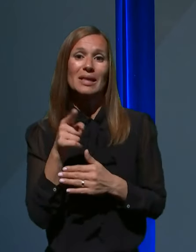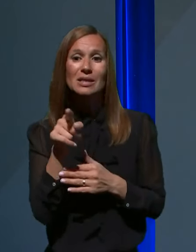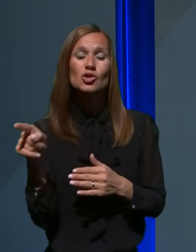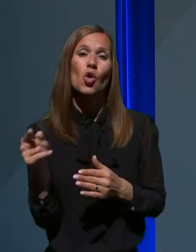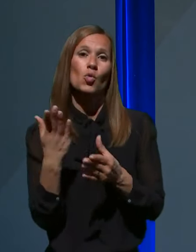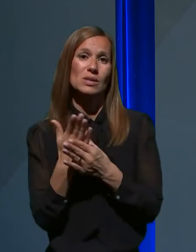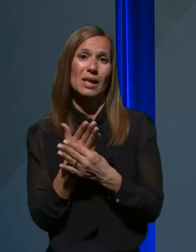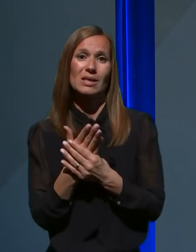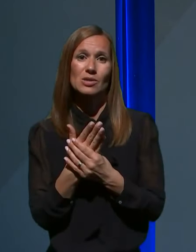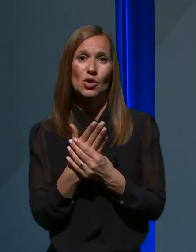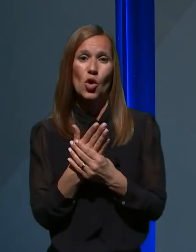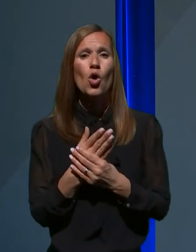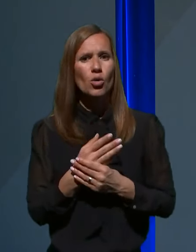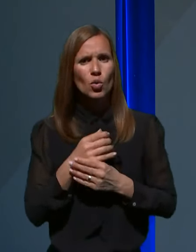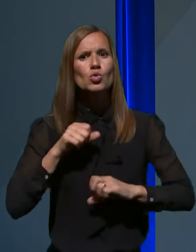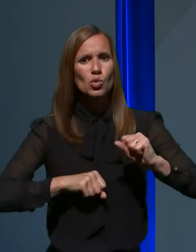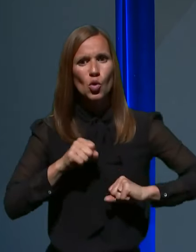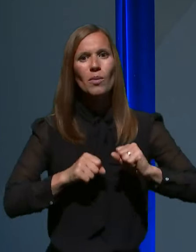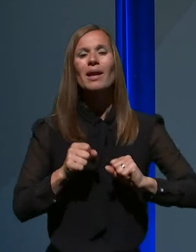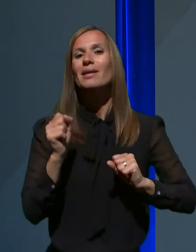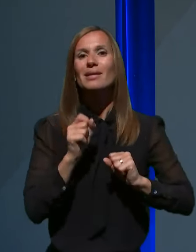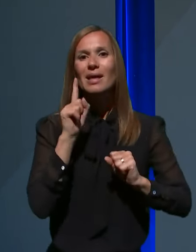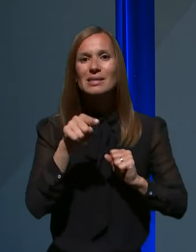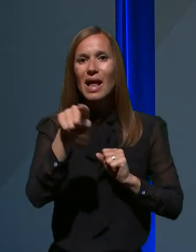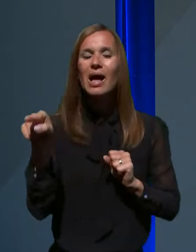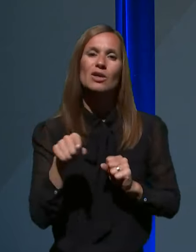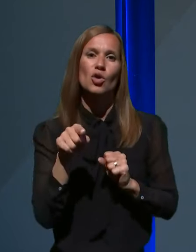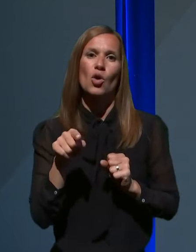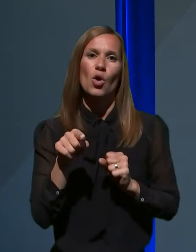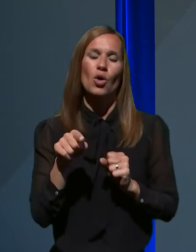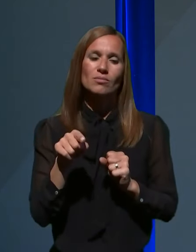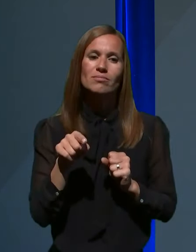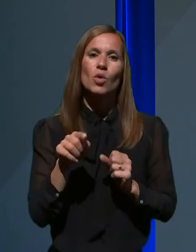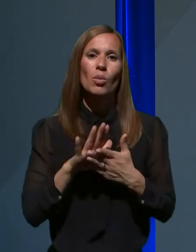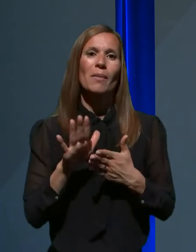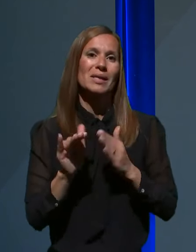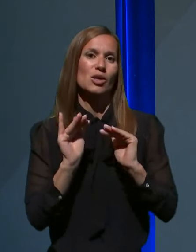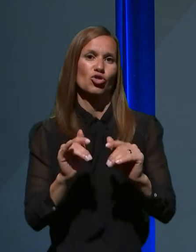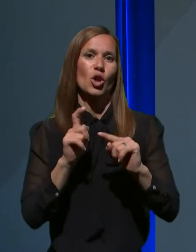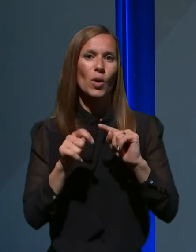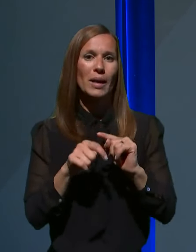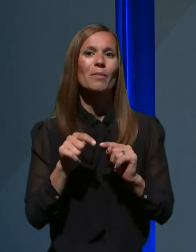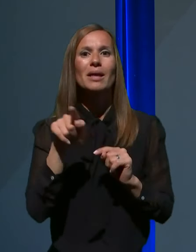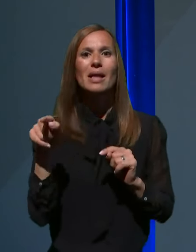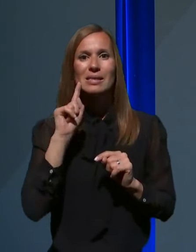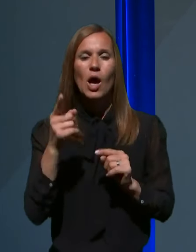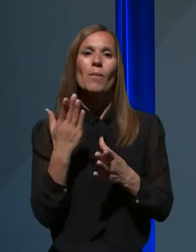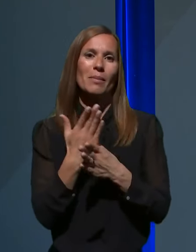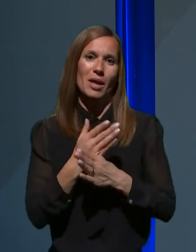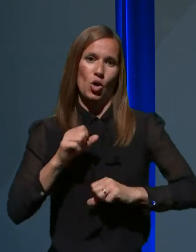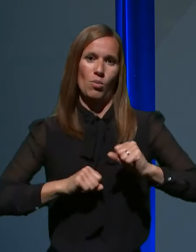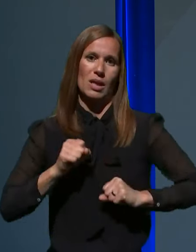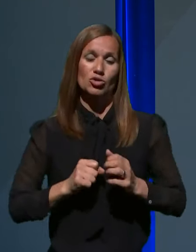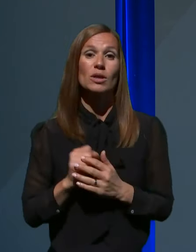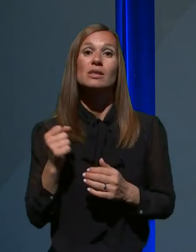izvežbani, da znajo uporabljati zaščitno upremo in da se znajo primerno ravnati. Zato smo pač zagotovili dodaten